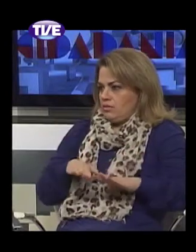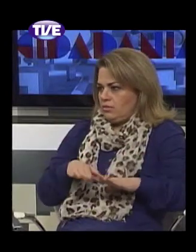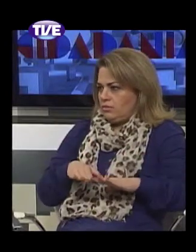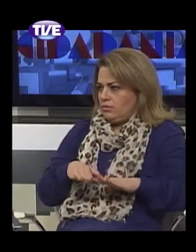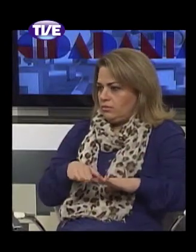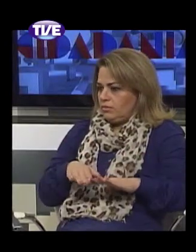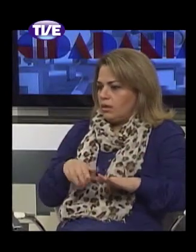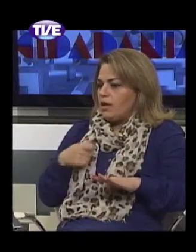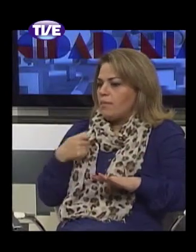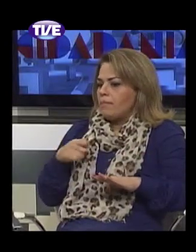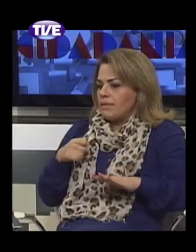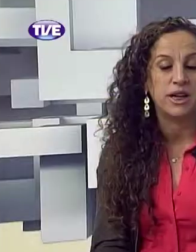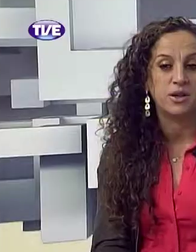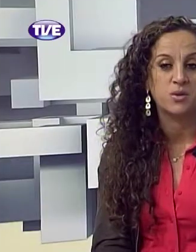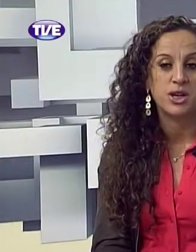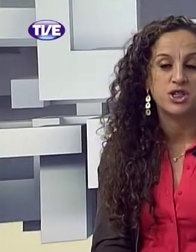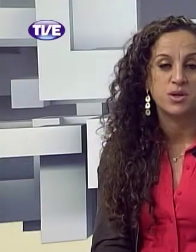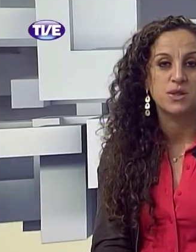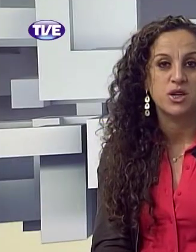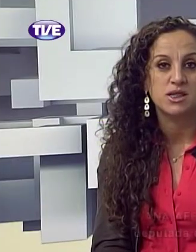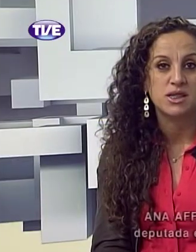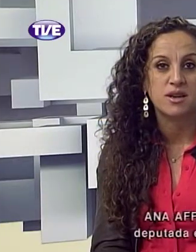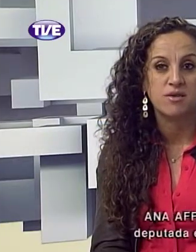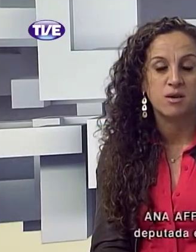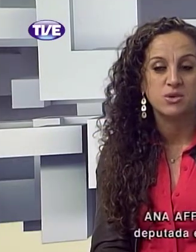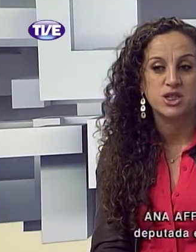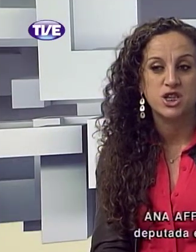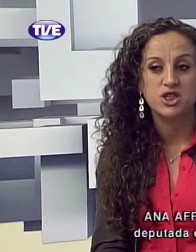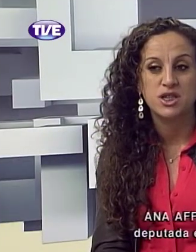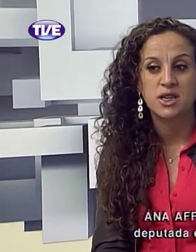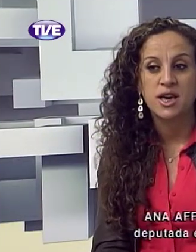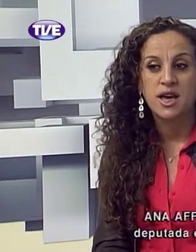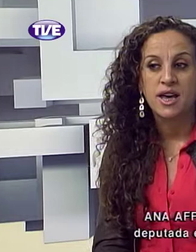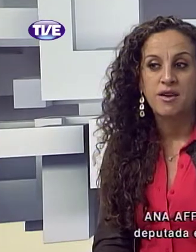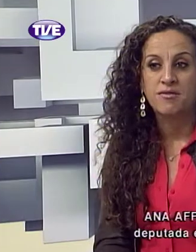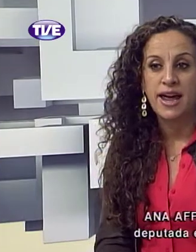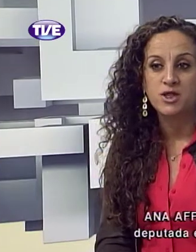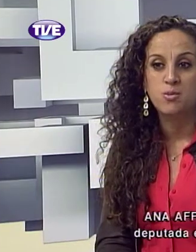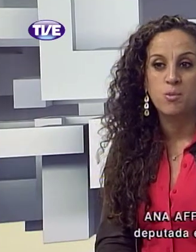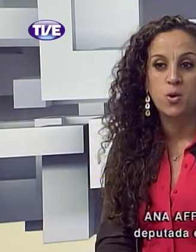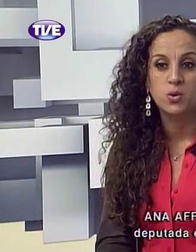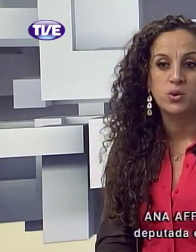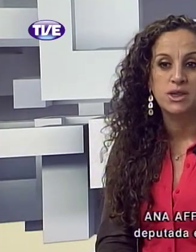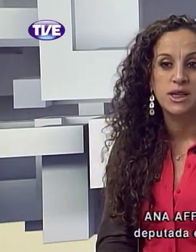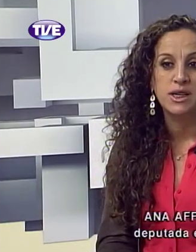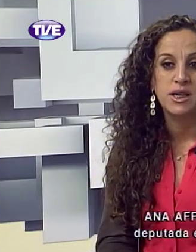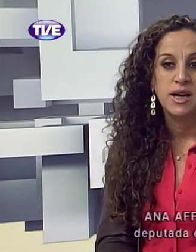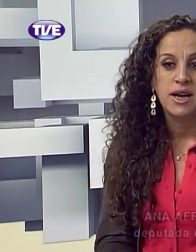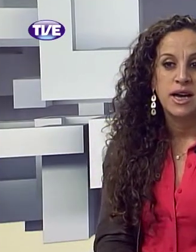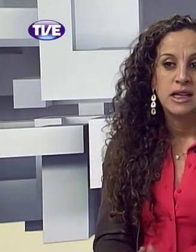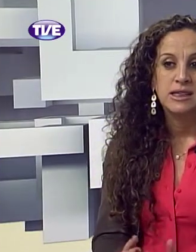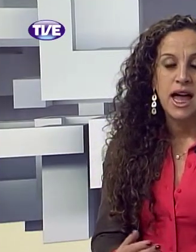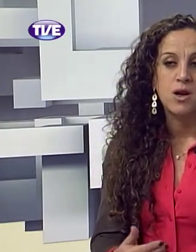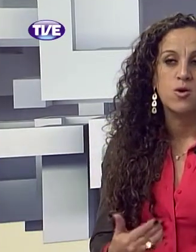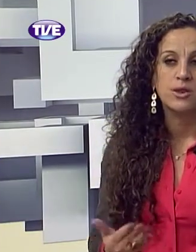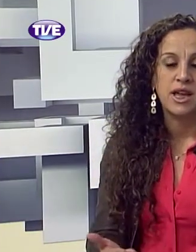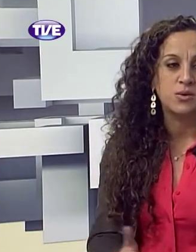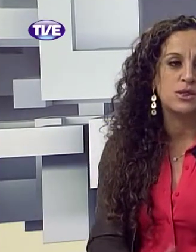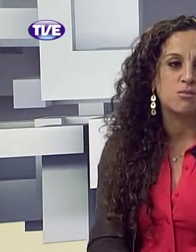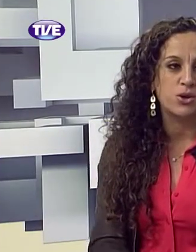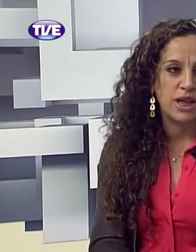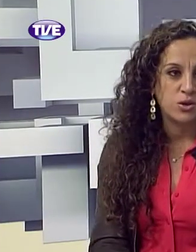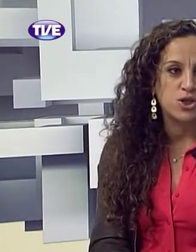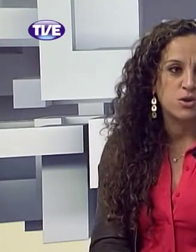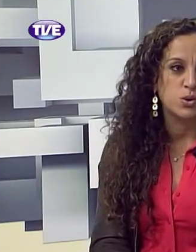compreendido na sua plenitude. No artigo que nós escrevemos, a gente reflete um pouco se está